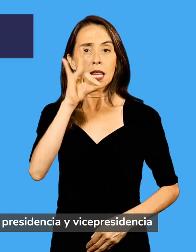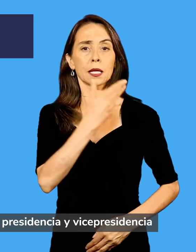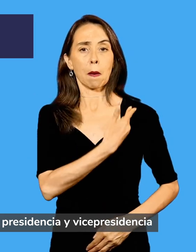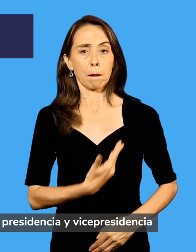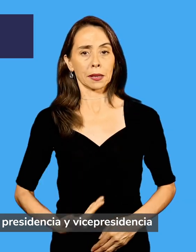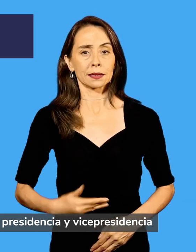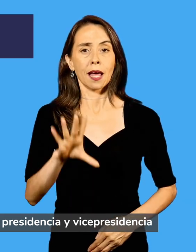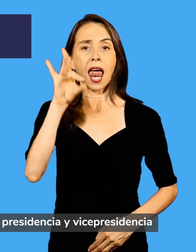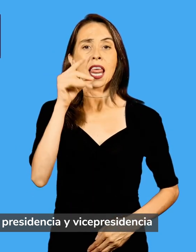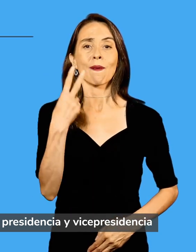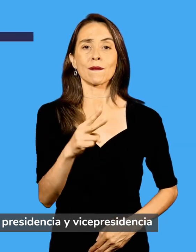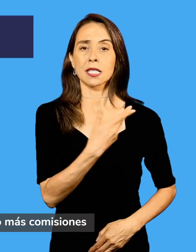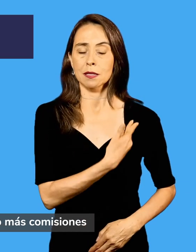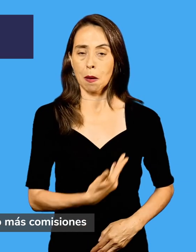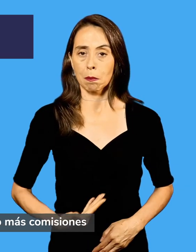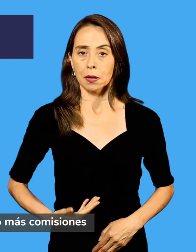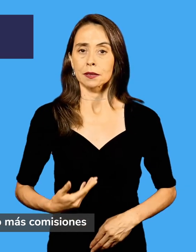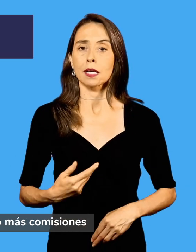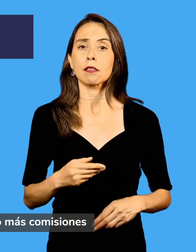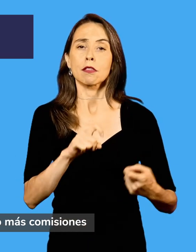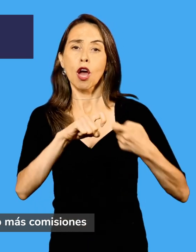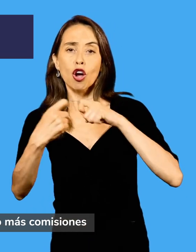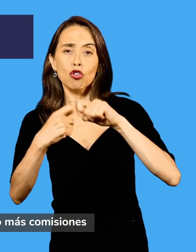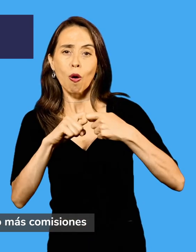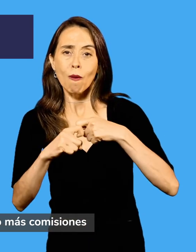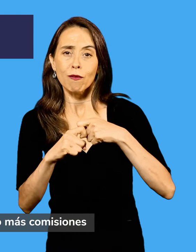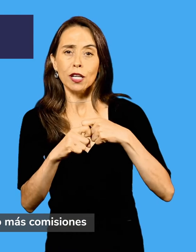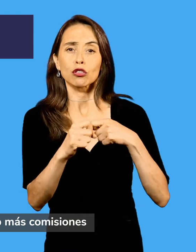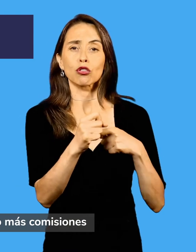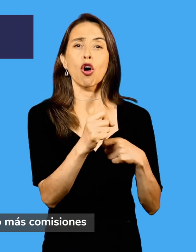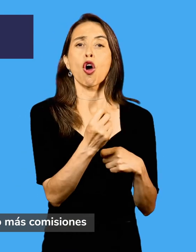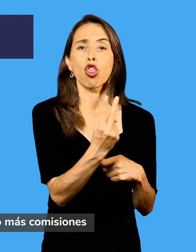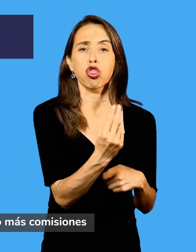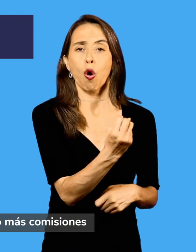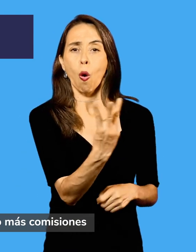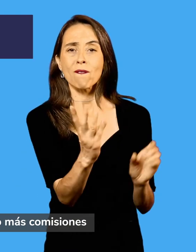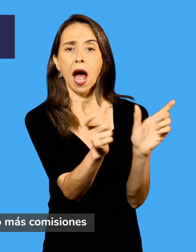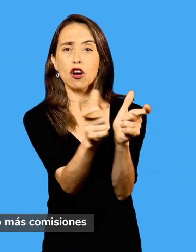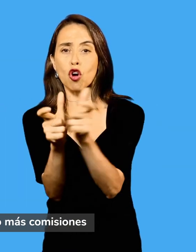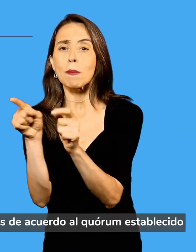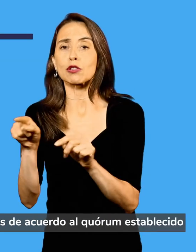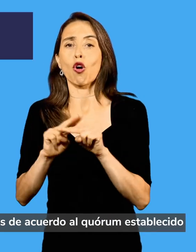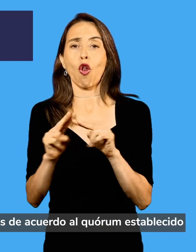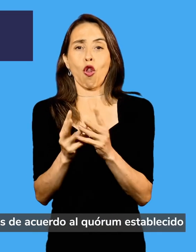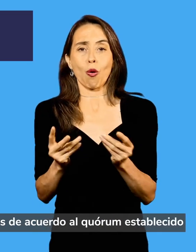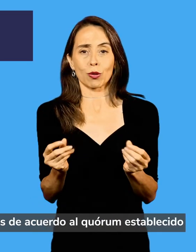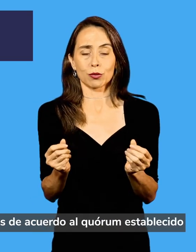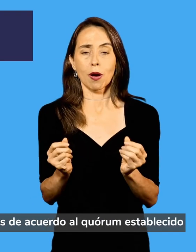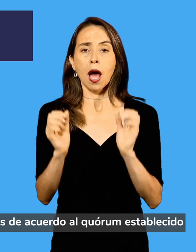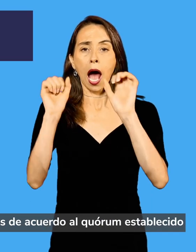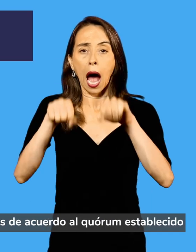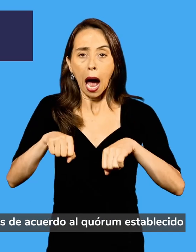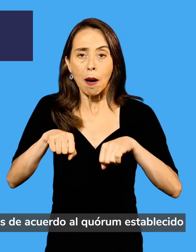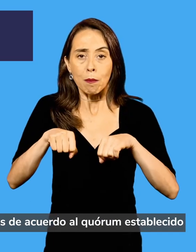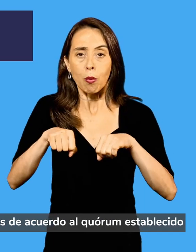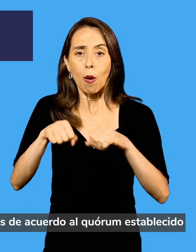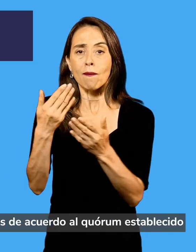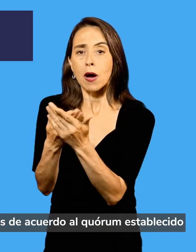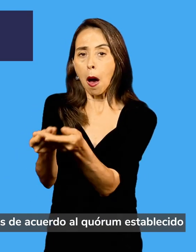vicepresidencia, resolver conflictos entre dos o más comisiones, aprobar propuestas de normas constitucionales de